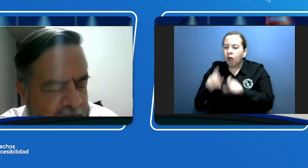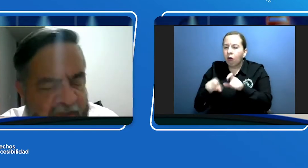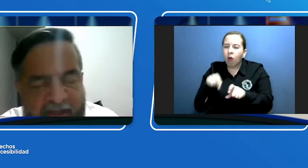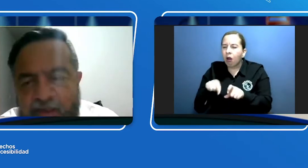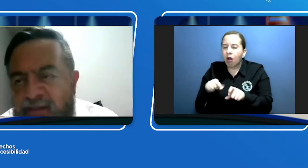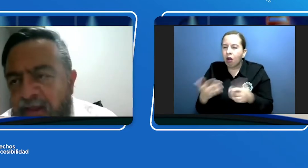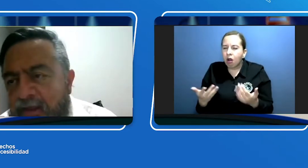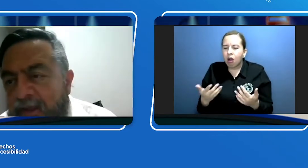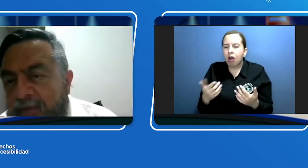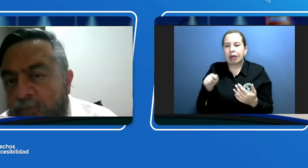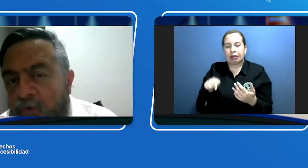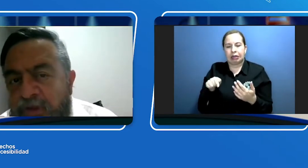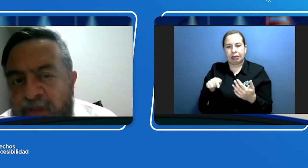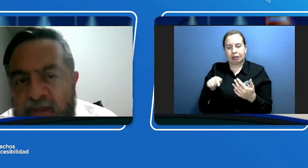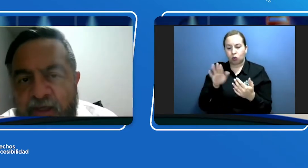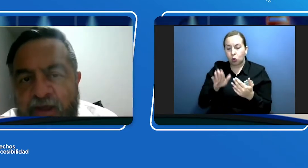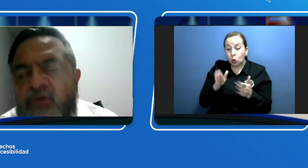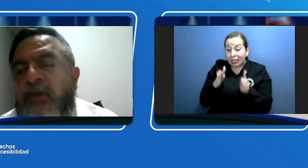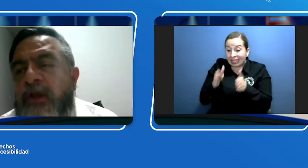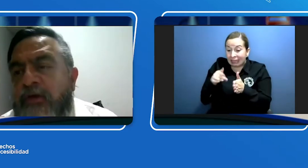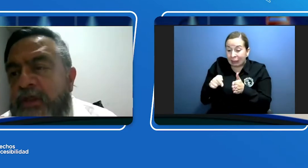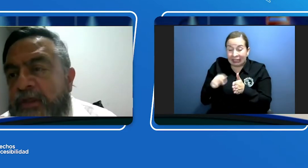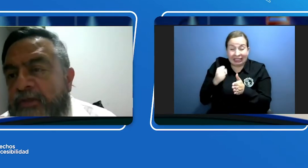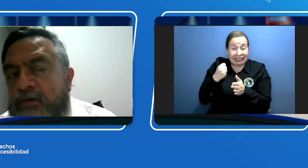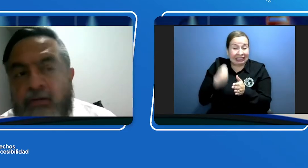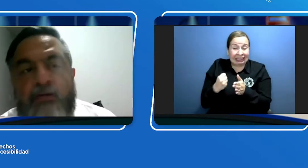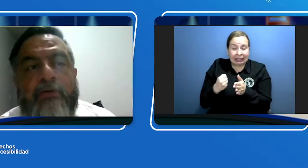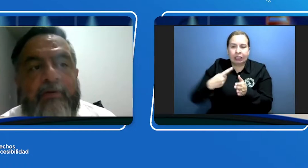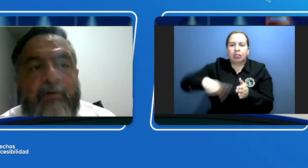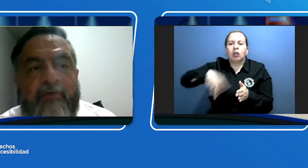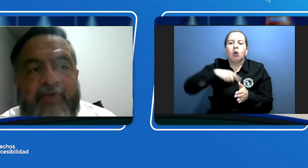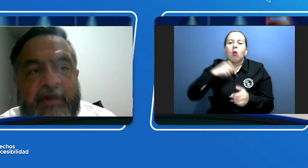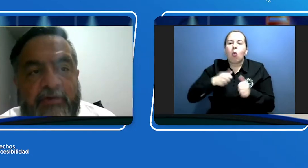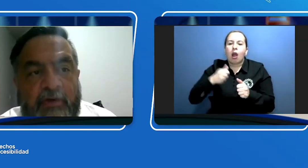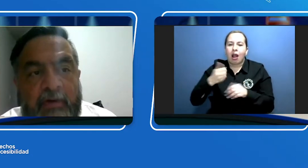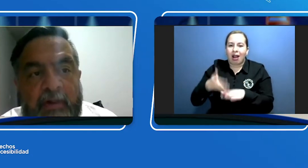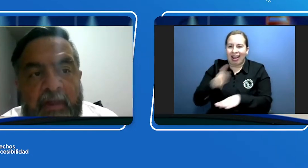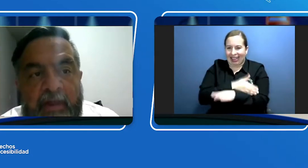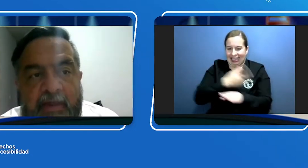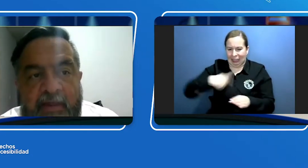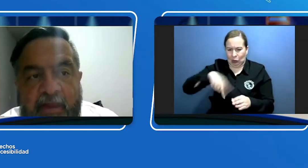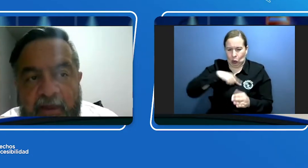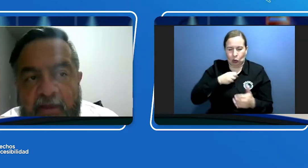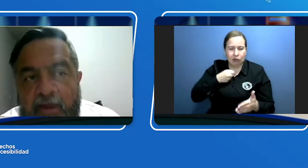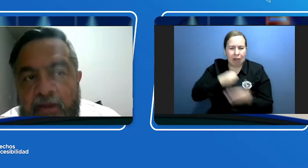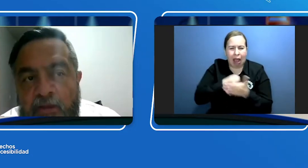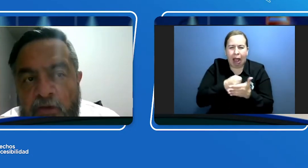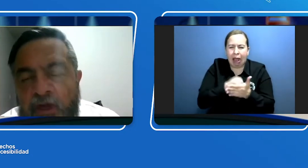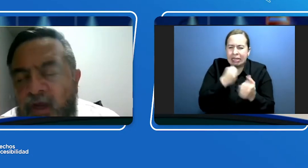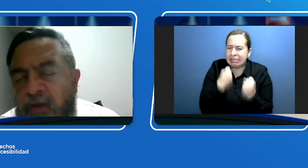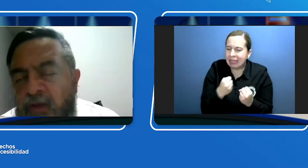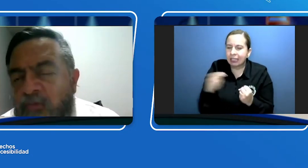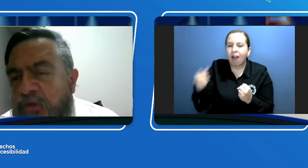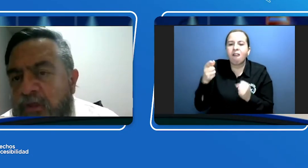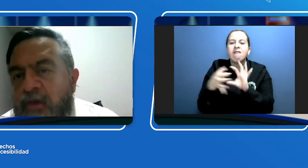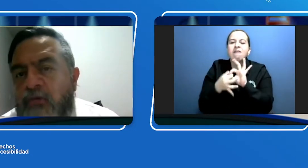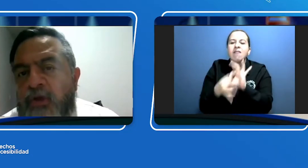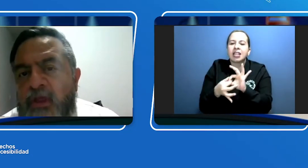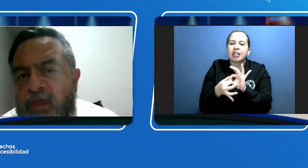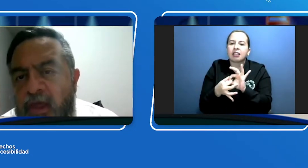interesante, muy intensa que hemos venido haciendo con Finascol y es que no queremos que esta encuesta sea